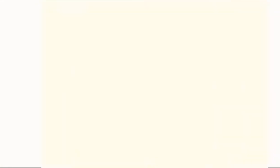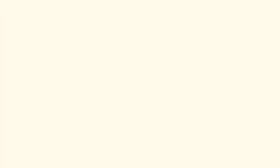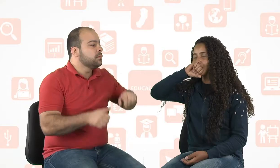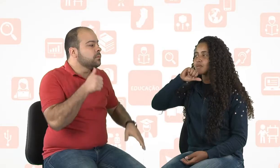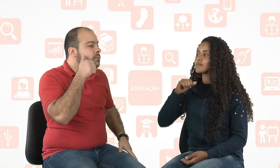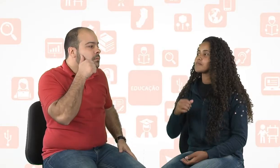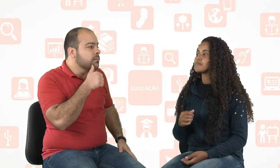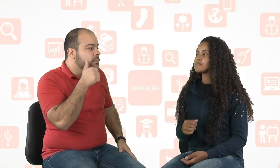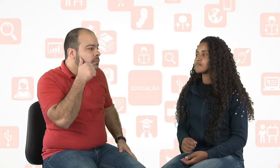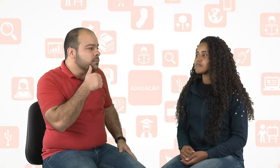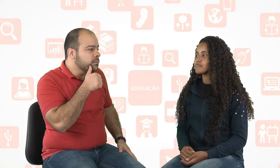Sinal de mulher.